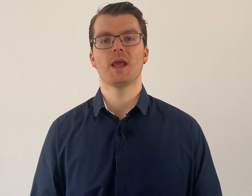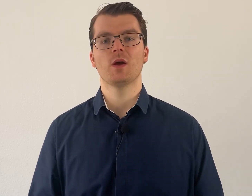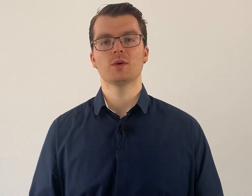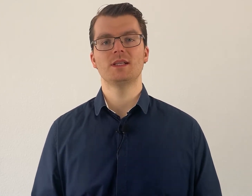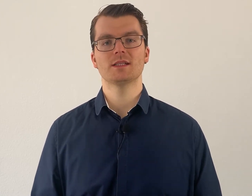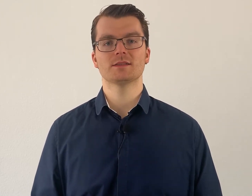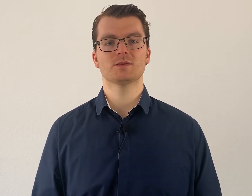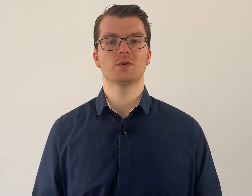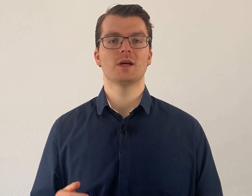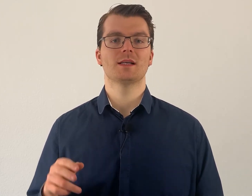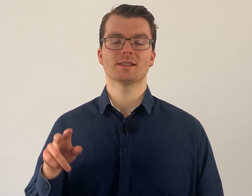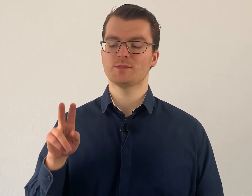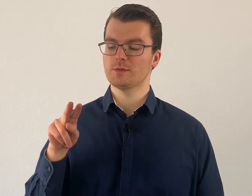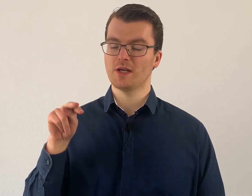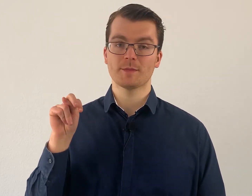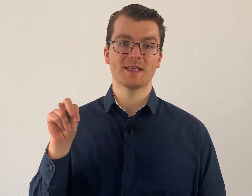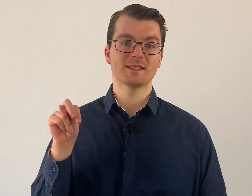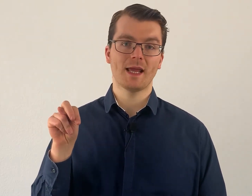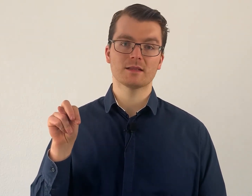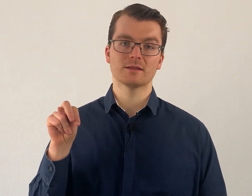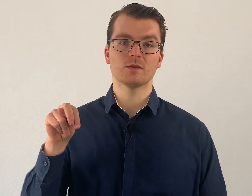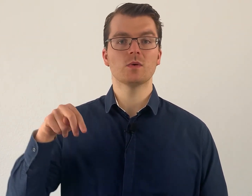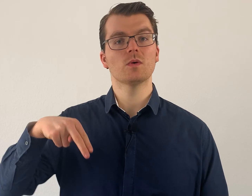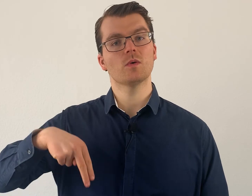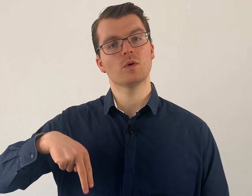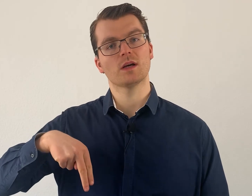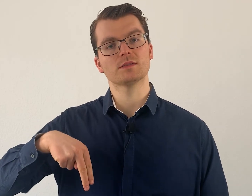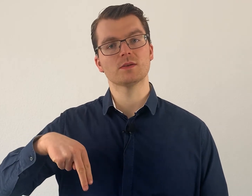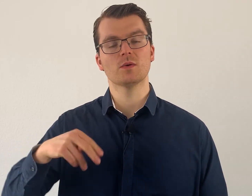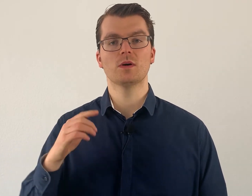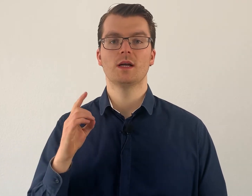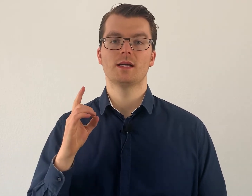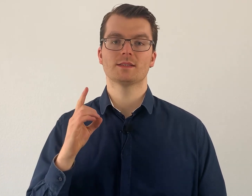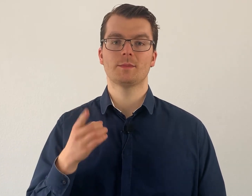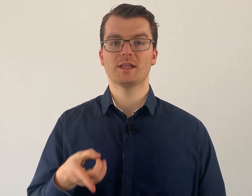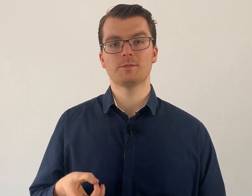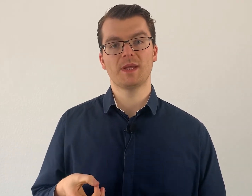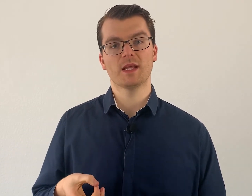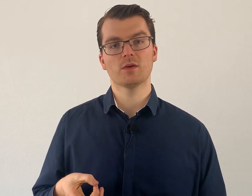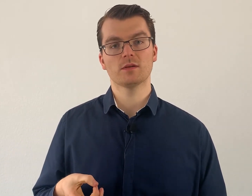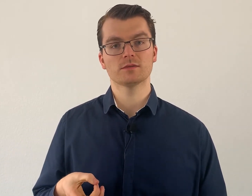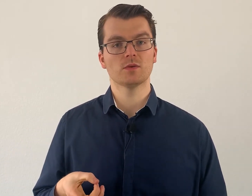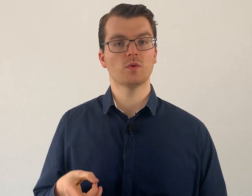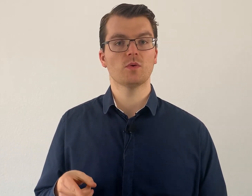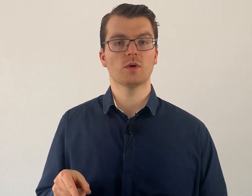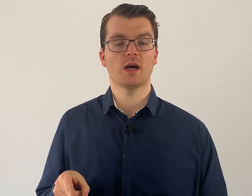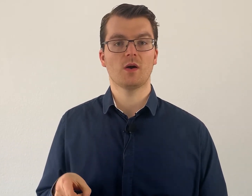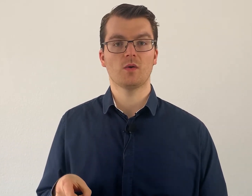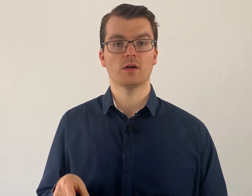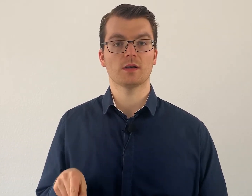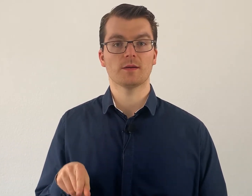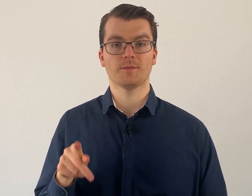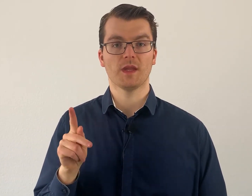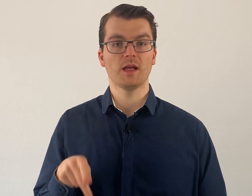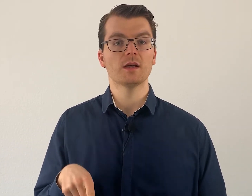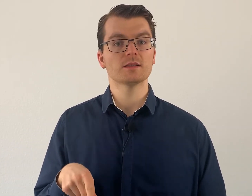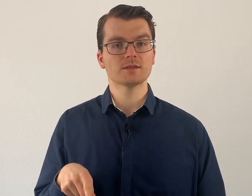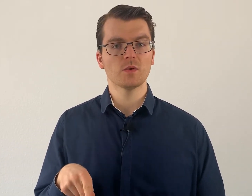Und hier ist es so, es gibt zum Beispiel das N so oder so. Es gibt das P so oder auch so.